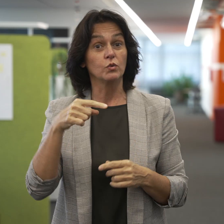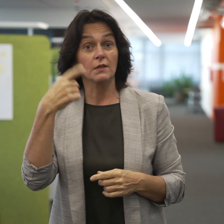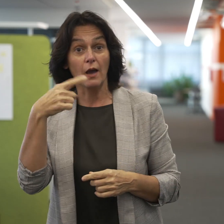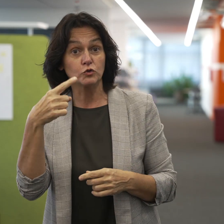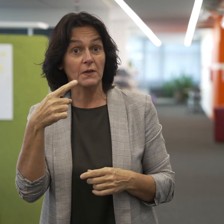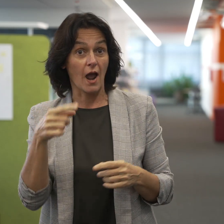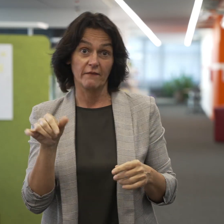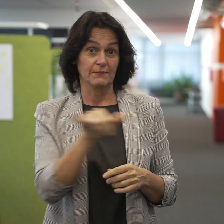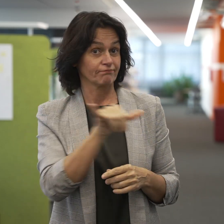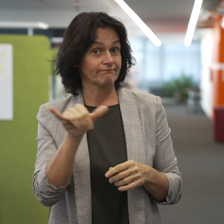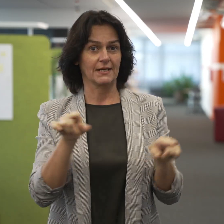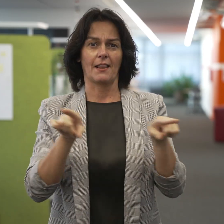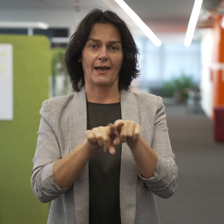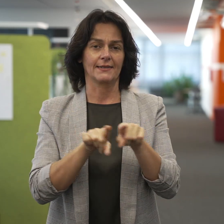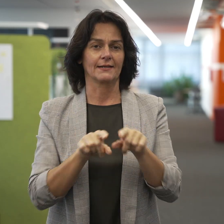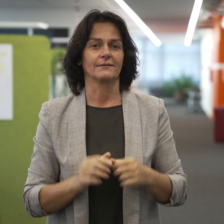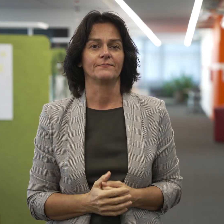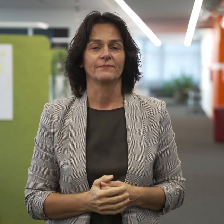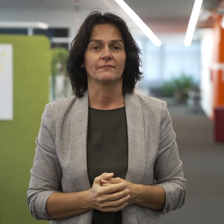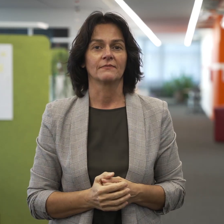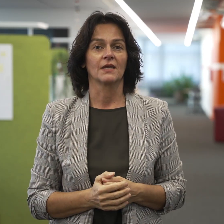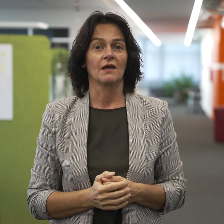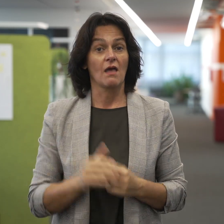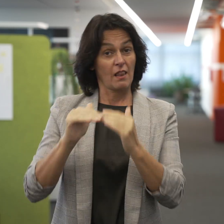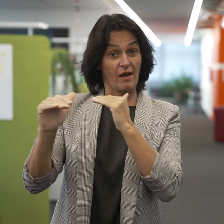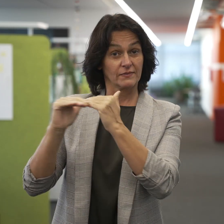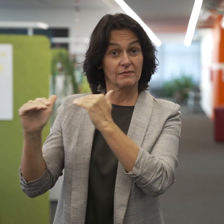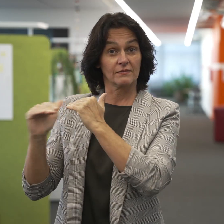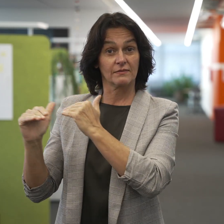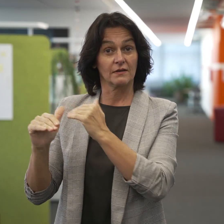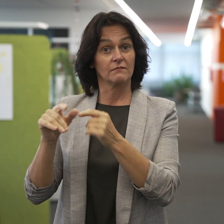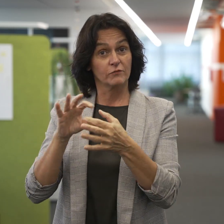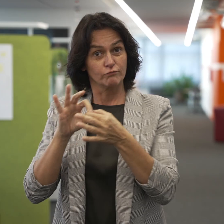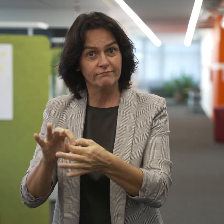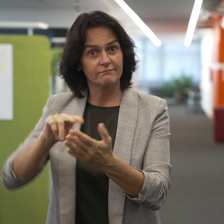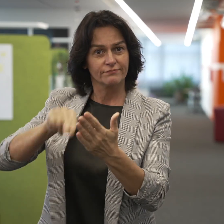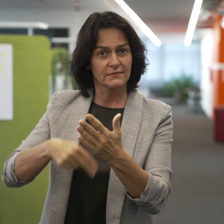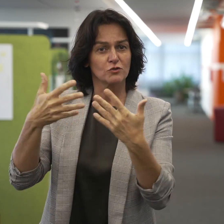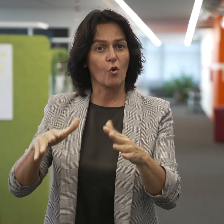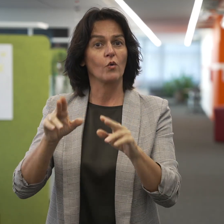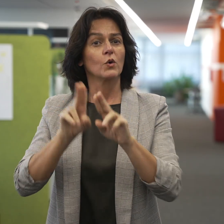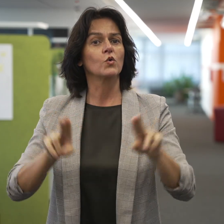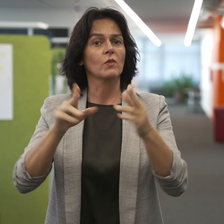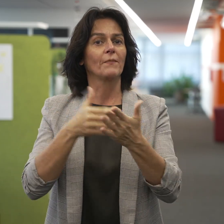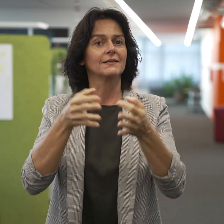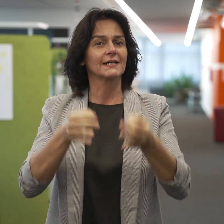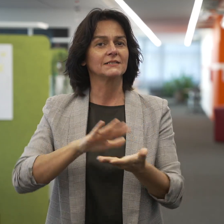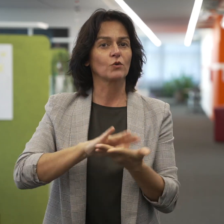Gebärdensprachen sind den gesprochenen Sprachen gleichgestellt und die UNO-BRK verpflichtet die Vertragsstaaten dazu, das Erlernen der